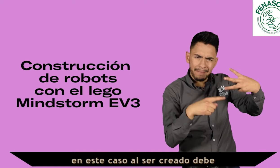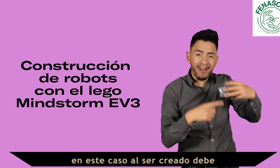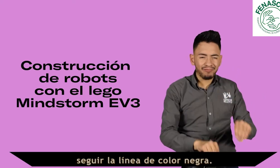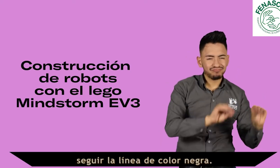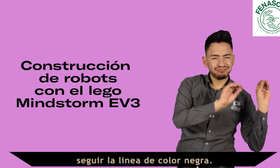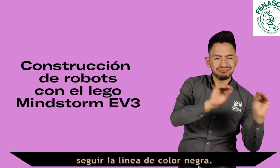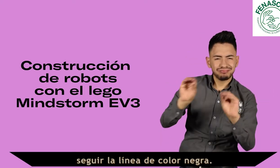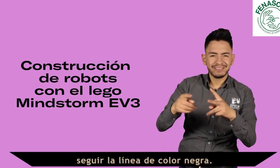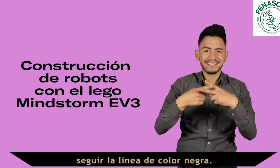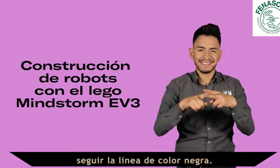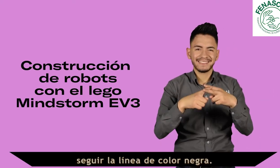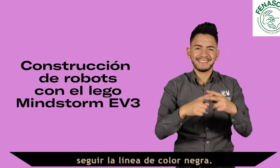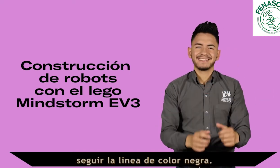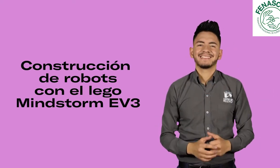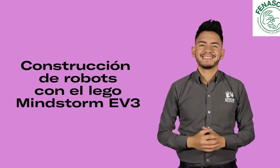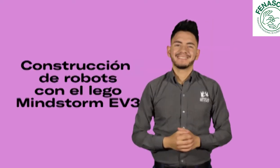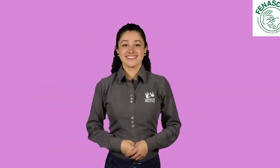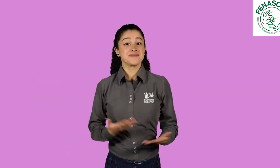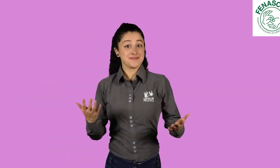al ser creado debe seguir la línea de color negro.